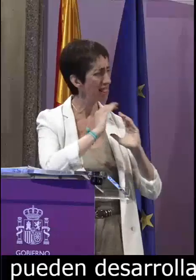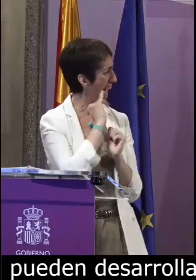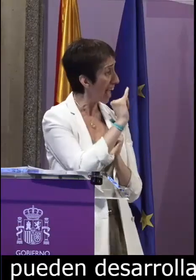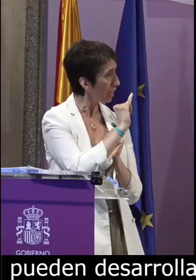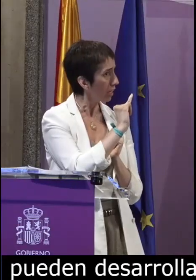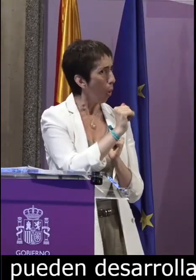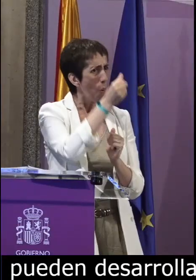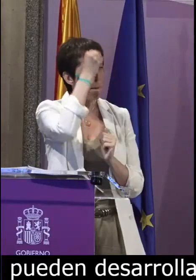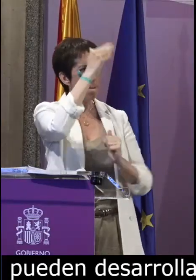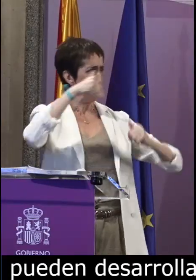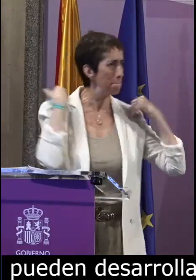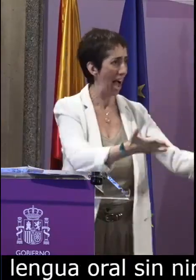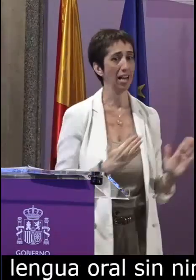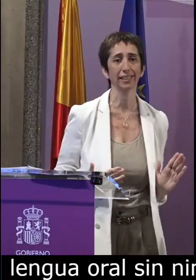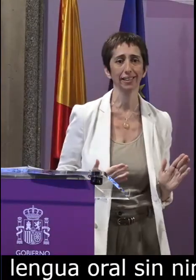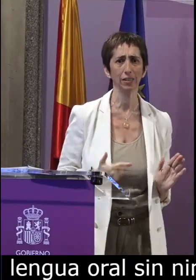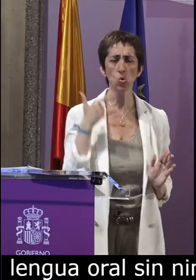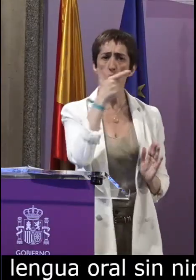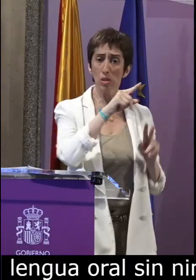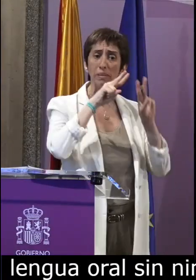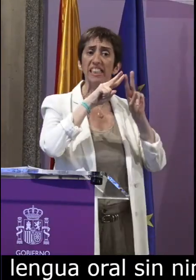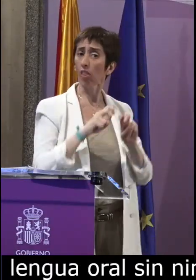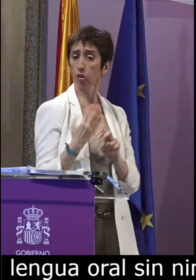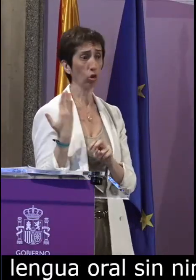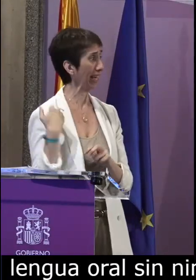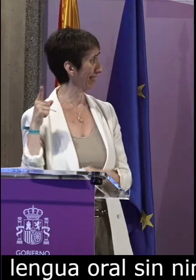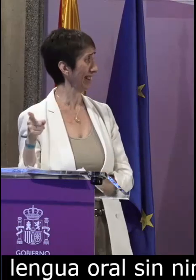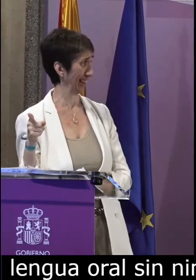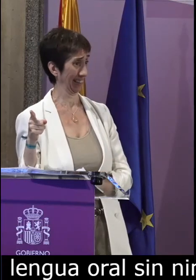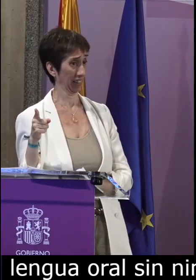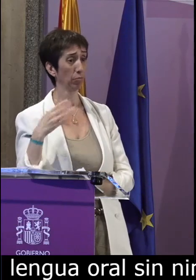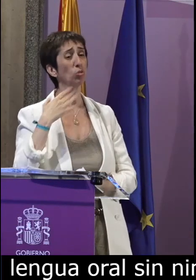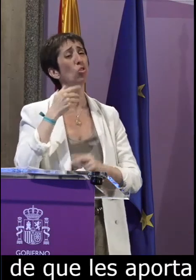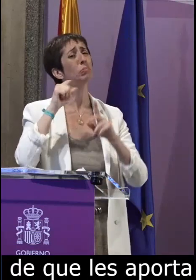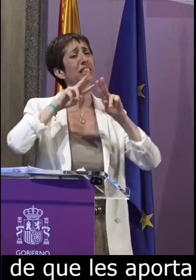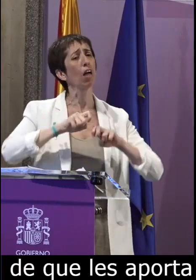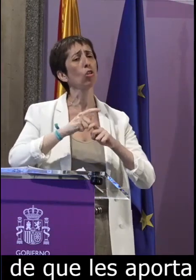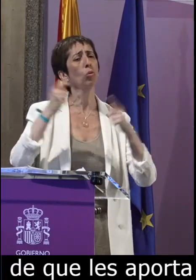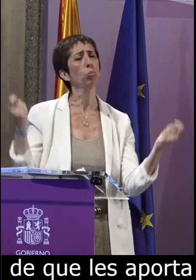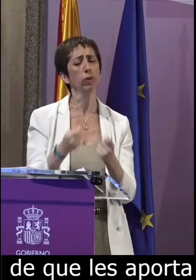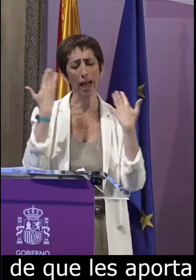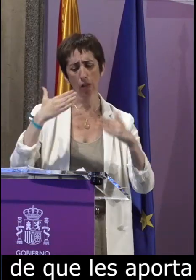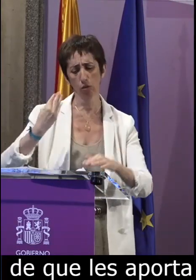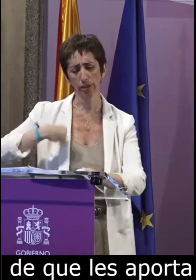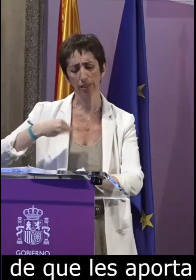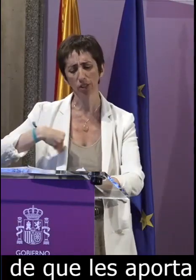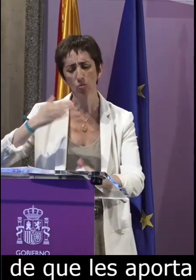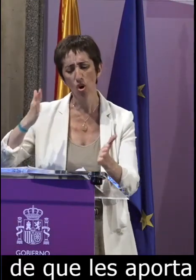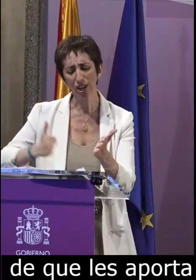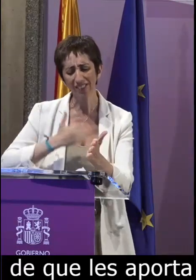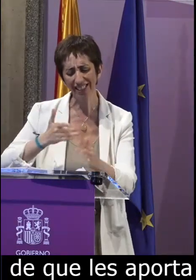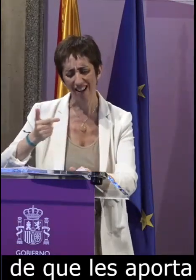les aporta comunicación desde bien temprana edad y les ayuda a realizar tareas mentales de una forma más sencilla